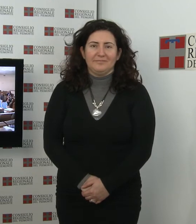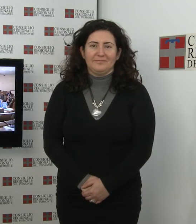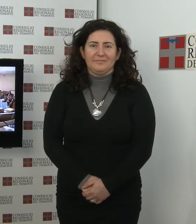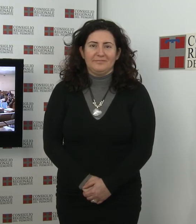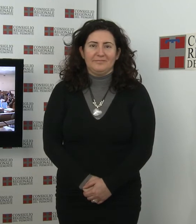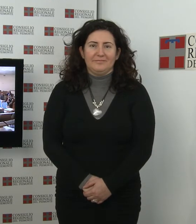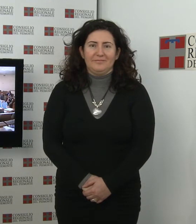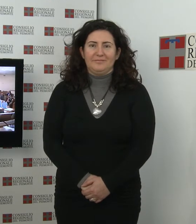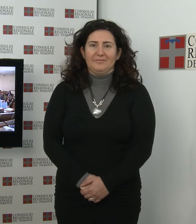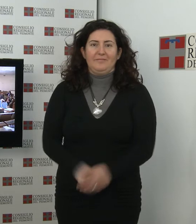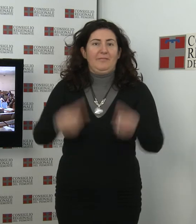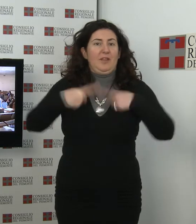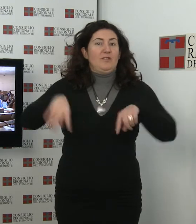Attività del Consiglio regionale